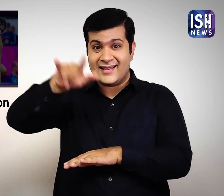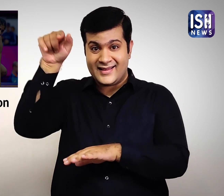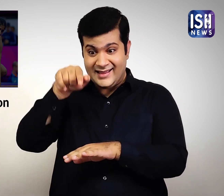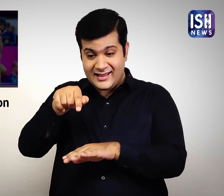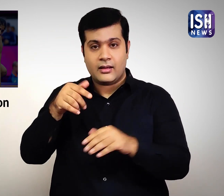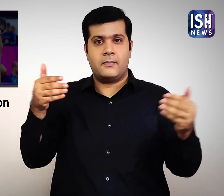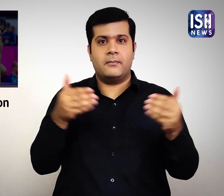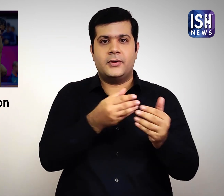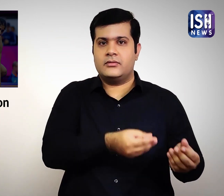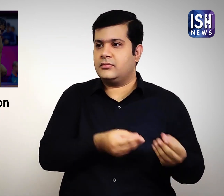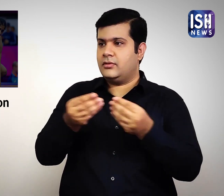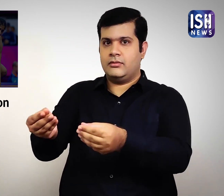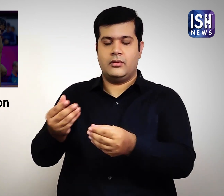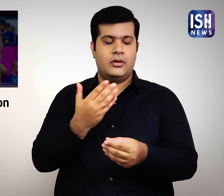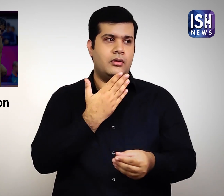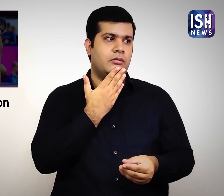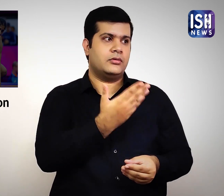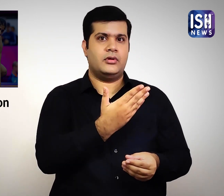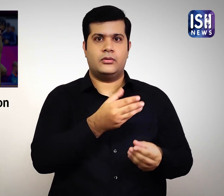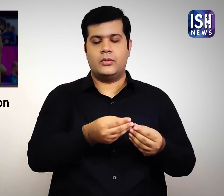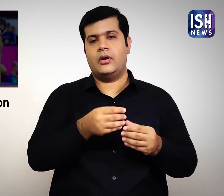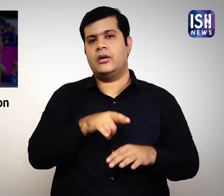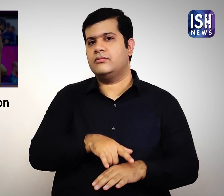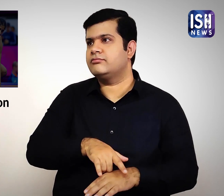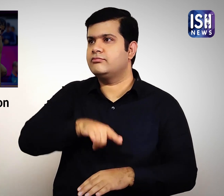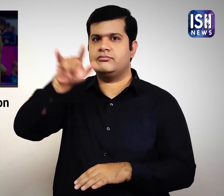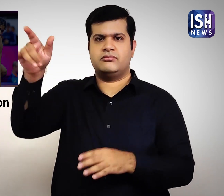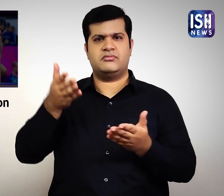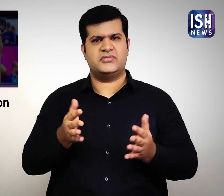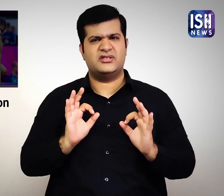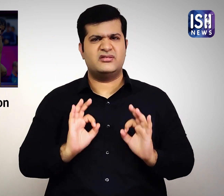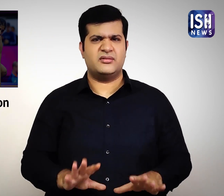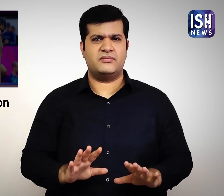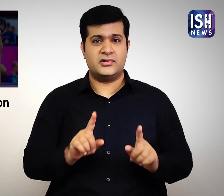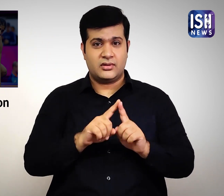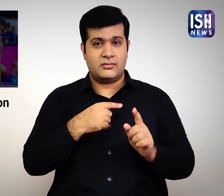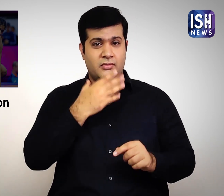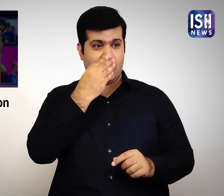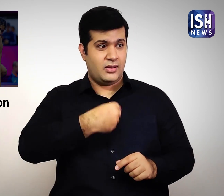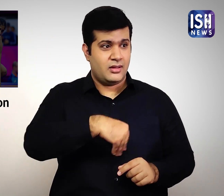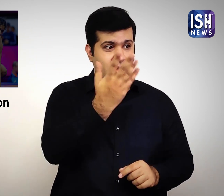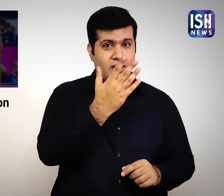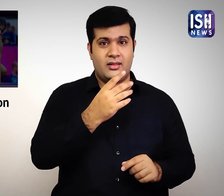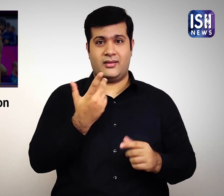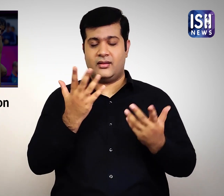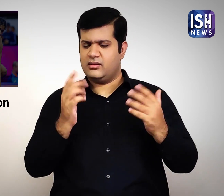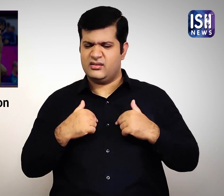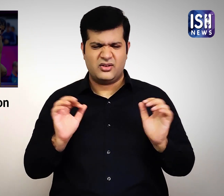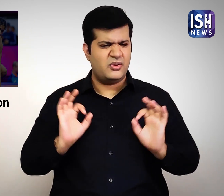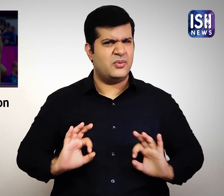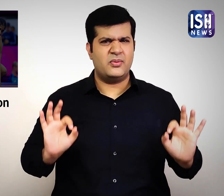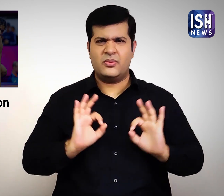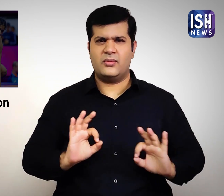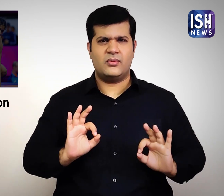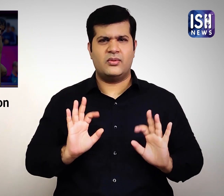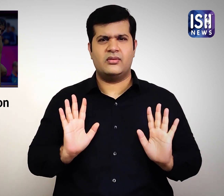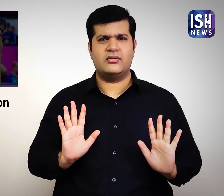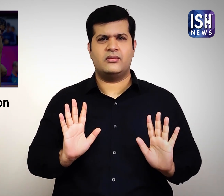मिला। अनादार का इरादा नहीं था।